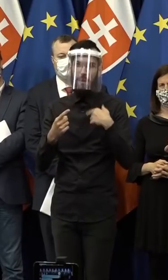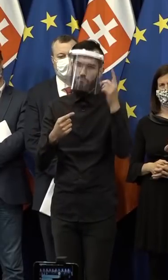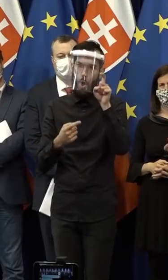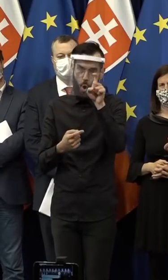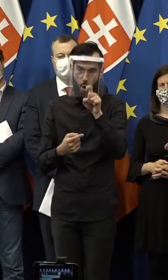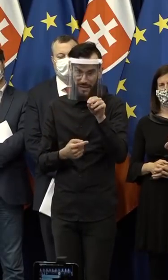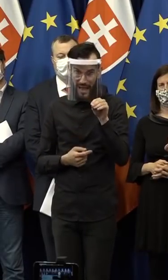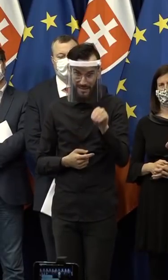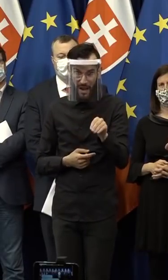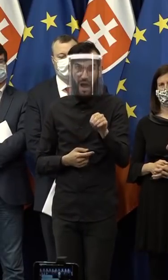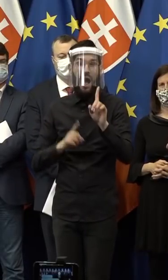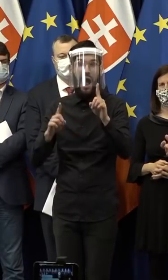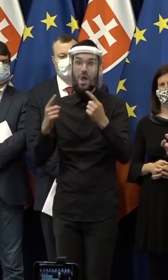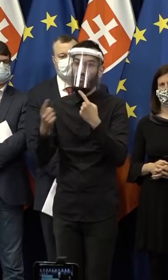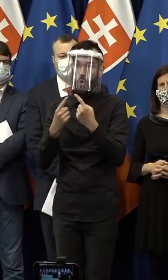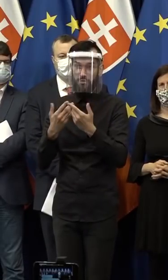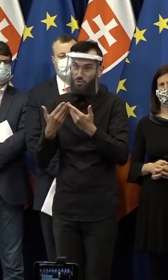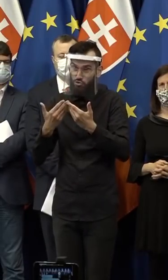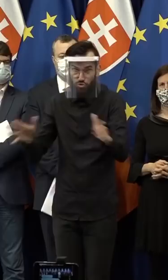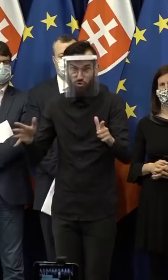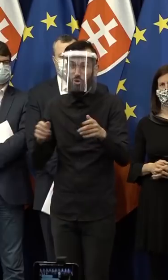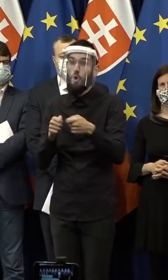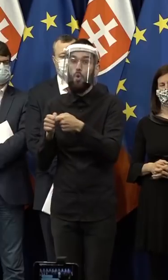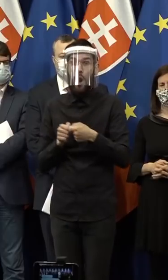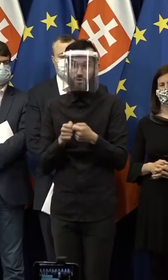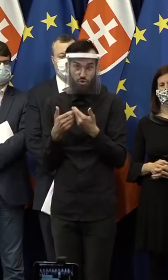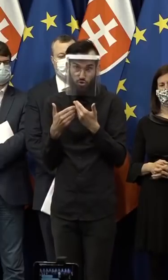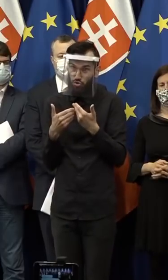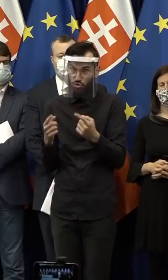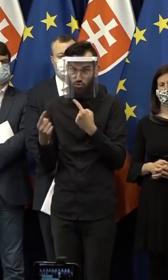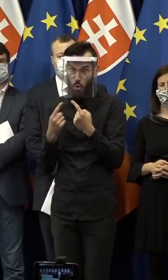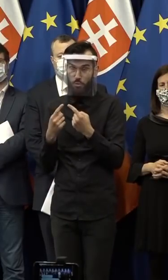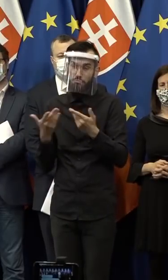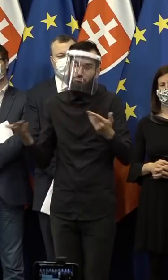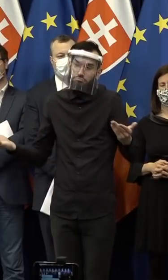otázku, ale vzhľadom, že nebola dohoda v celej koalícii, tak hold,